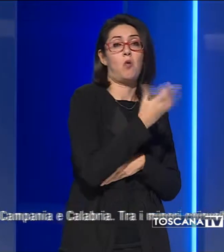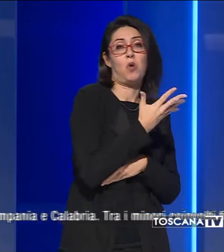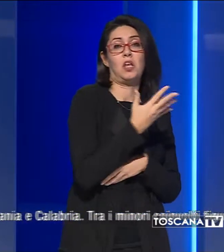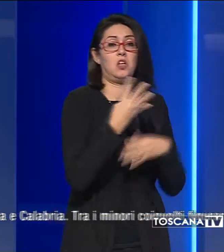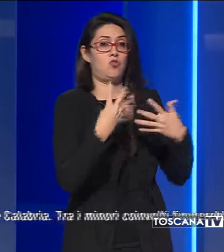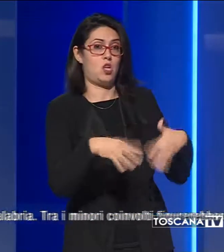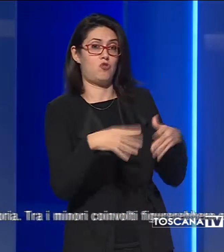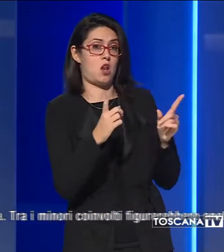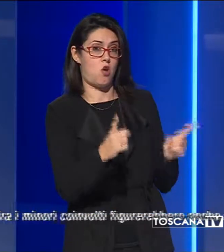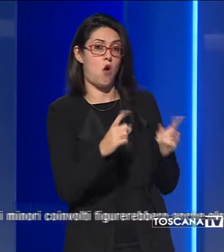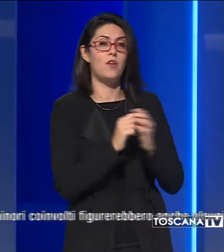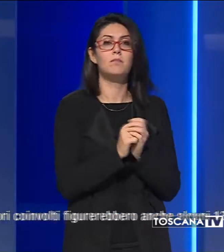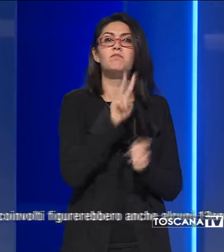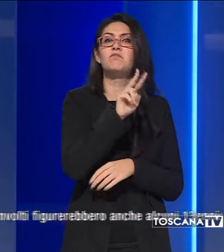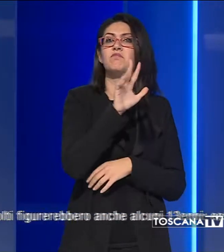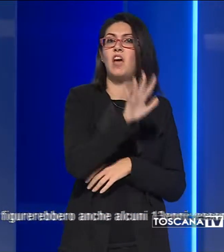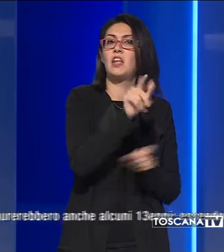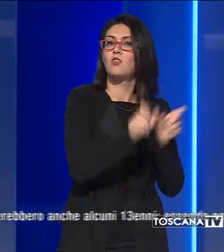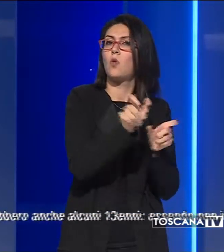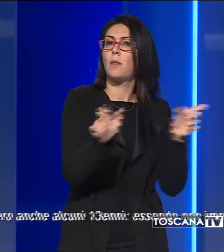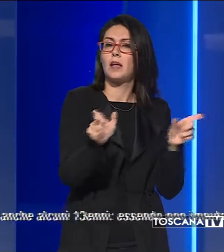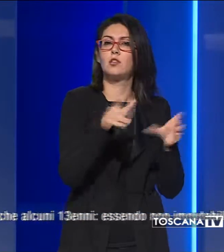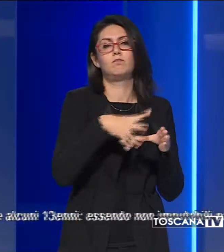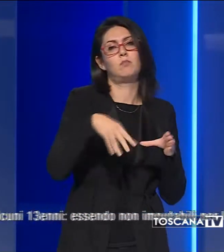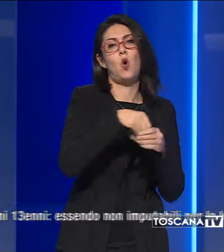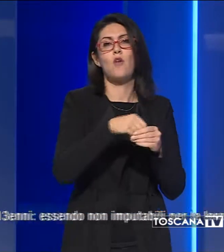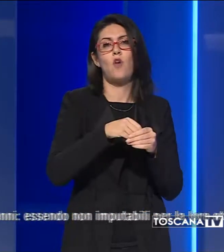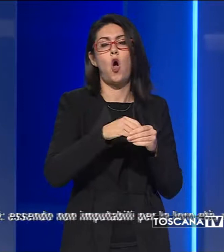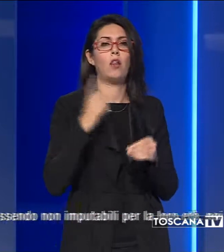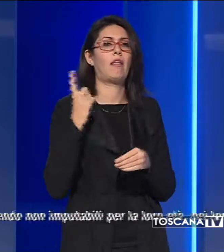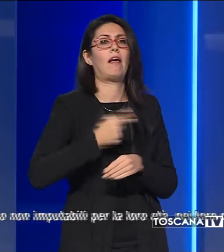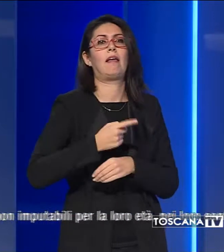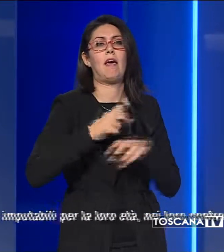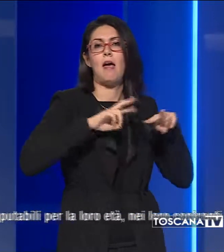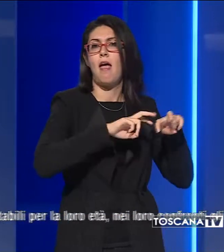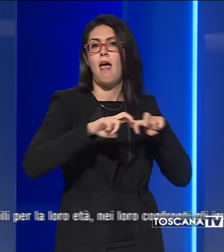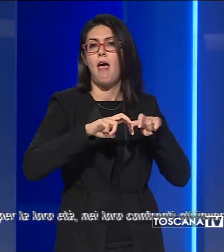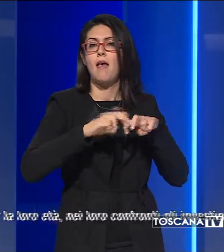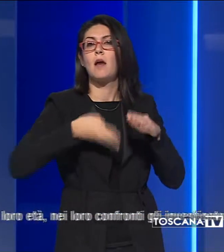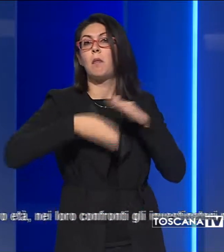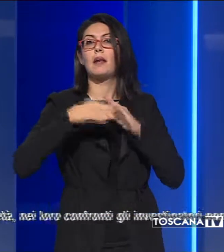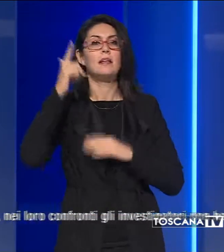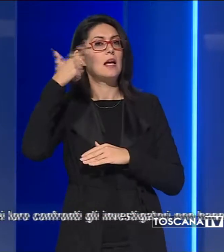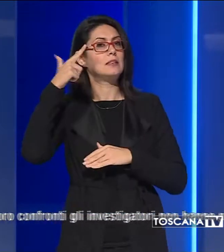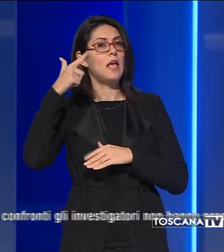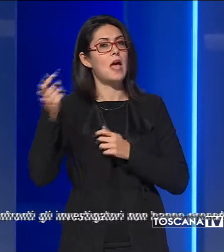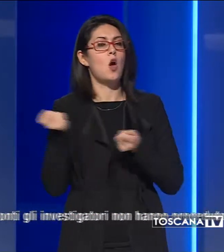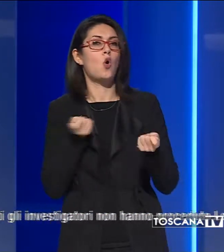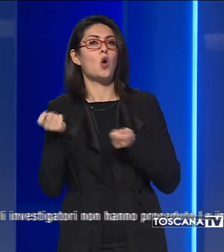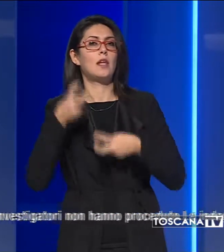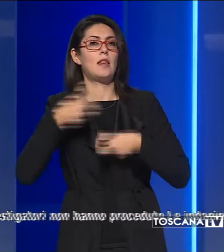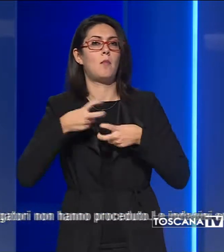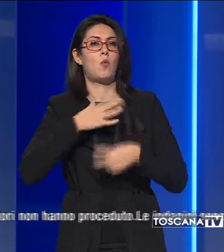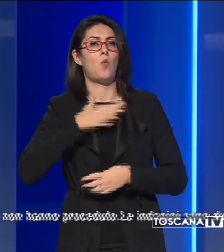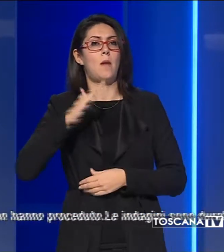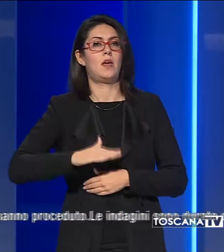In 25 sono stati coinvolti in un'inchiesta partita da Siena coordinata dalla Procura dei minori di